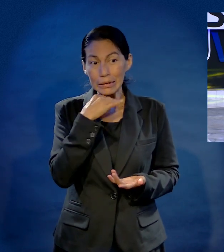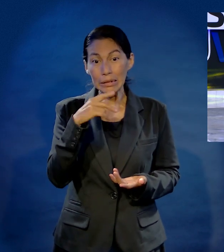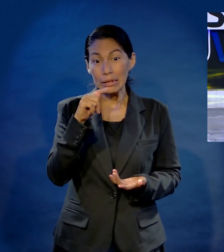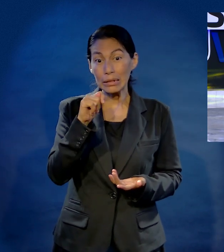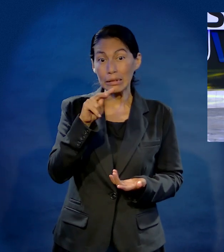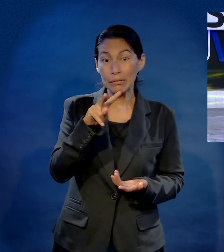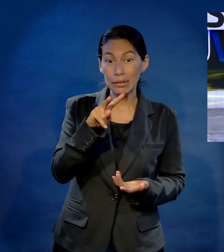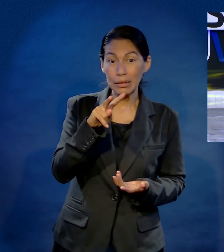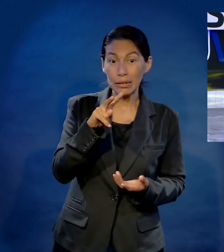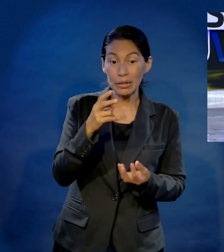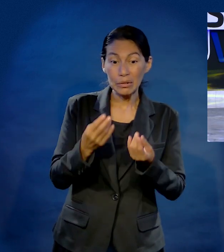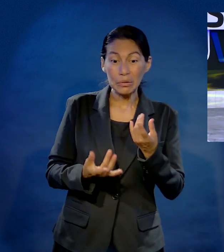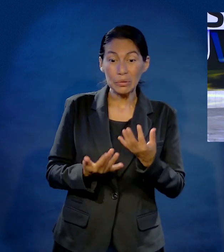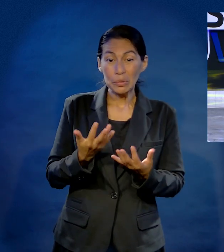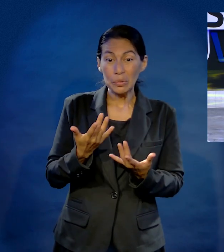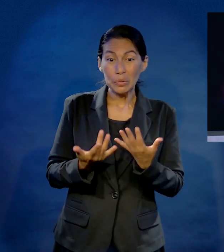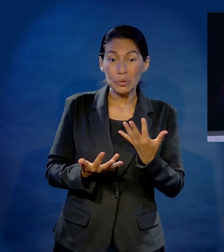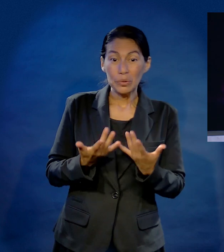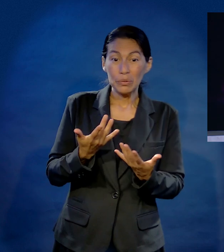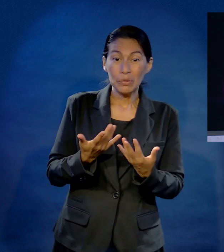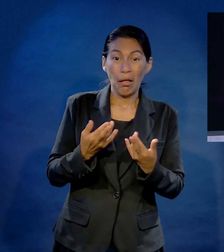le tengo una mala, mire, mi tele se quemó,